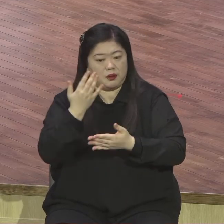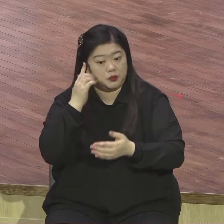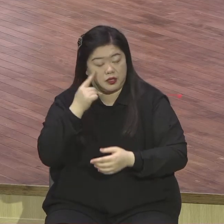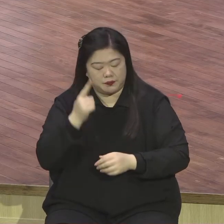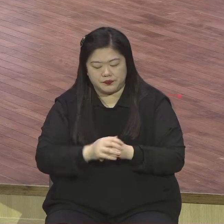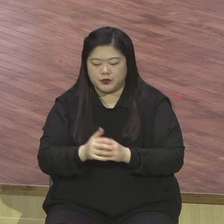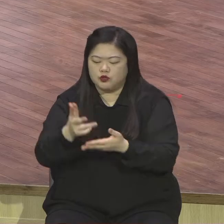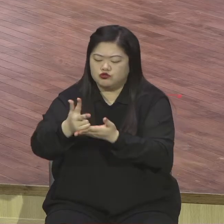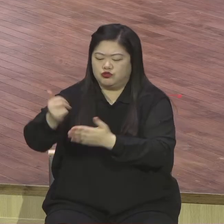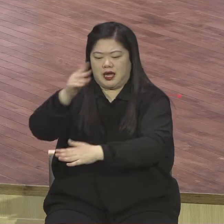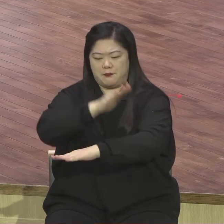힘들고 어려울 때